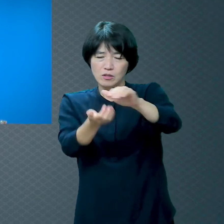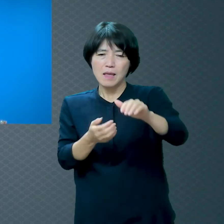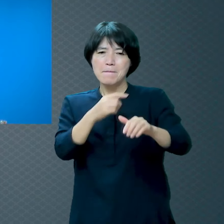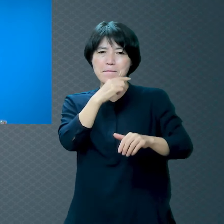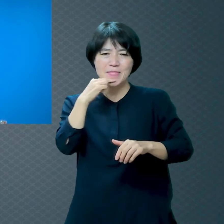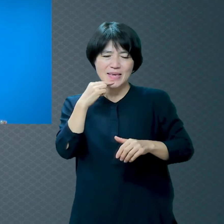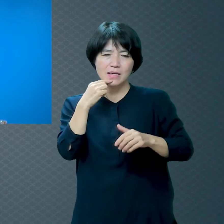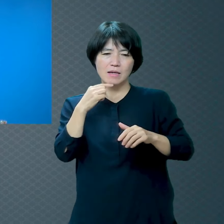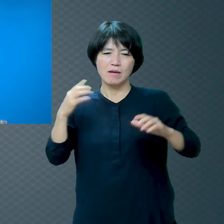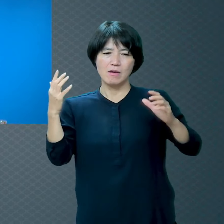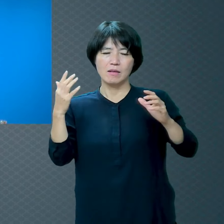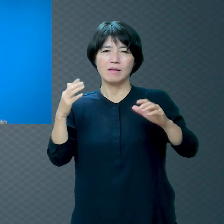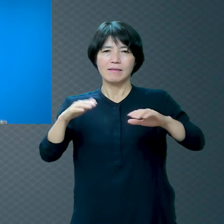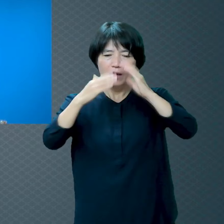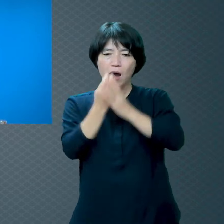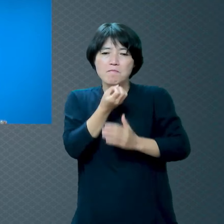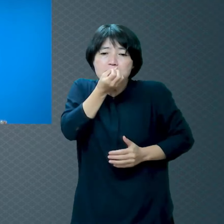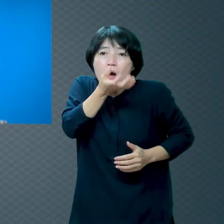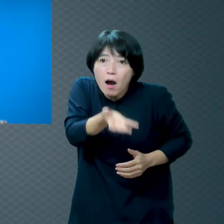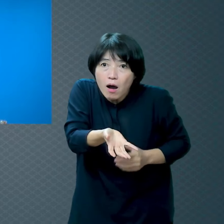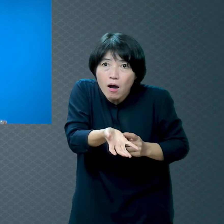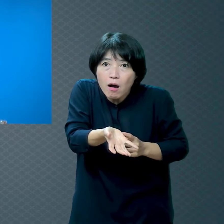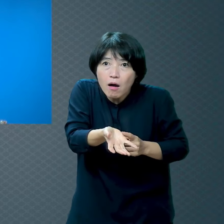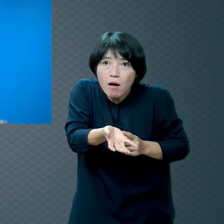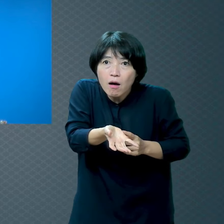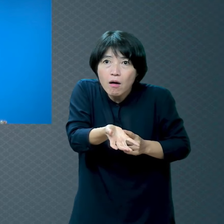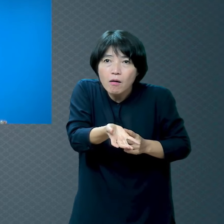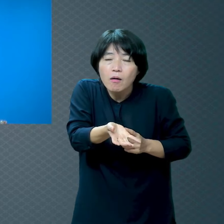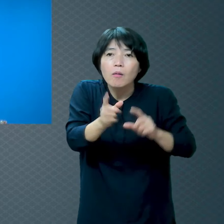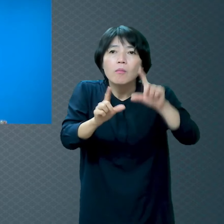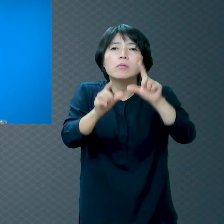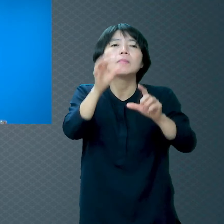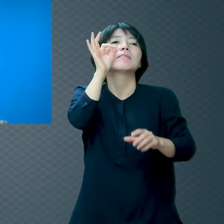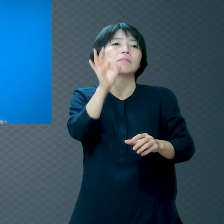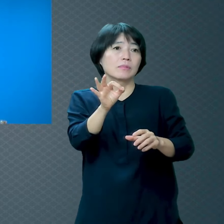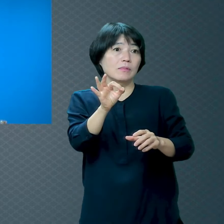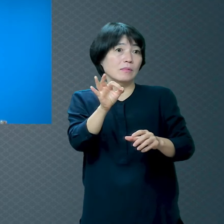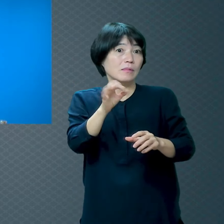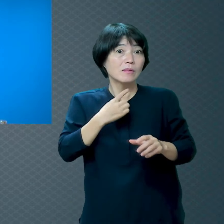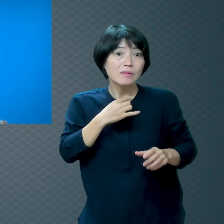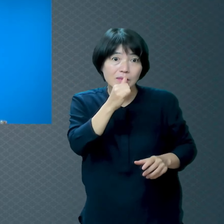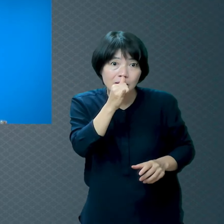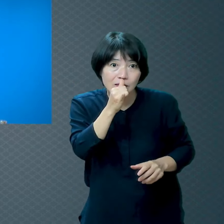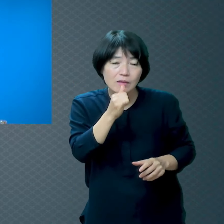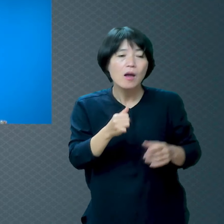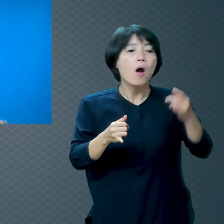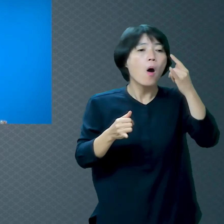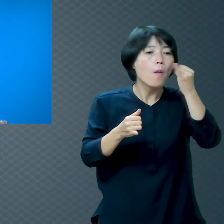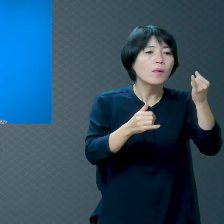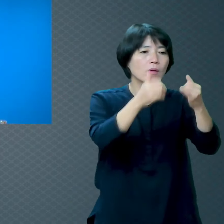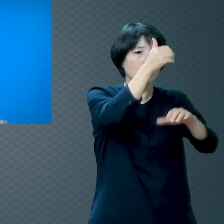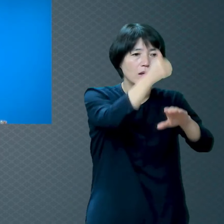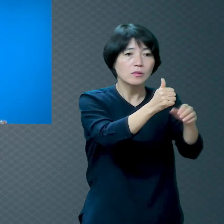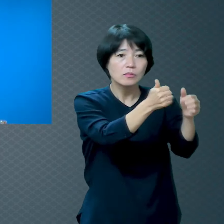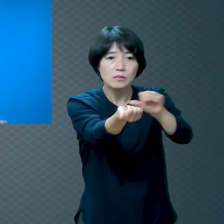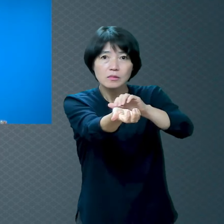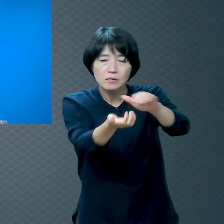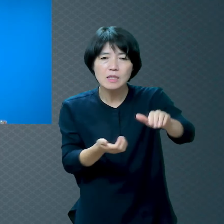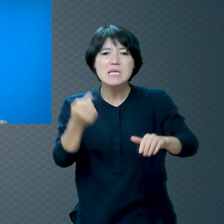보셨을 거예요 입에서요 폭포수 쏟아지듯이 피가 나와요 이야 이거